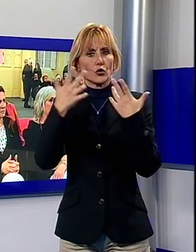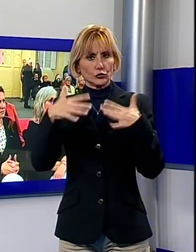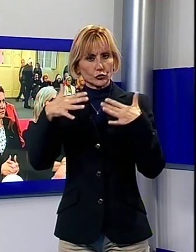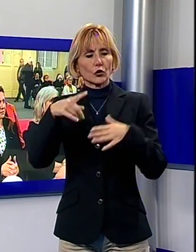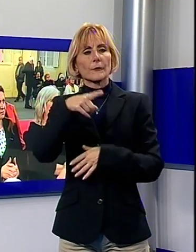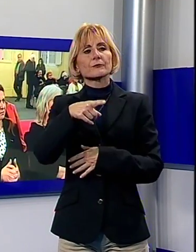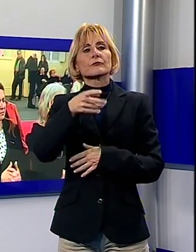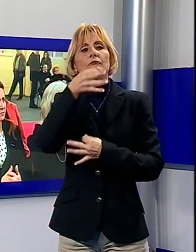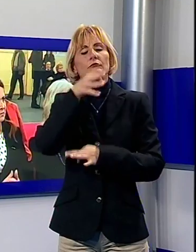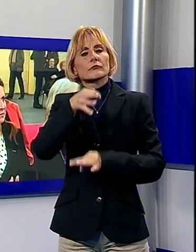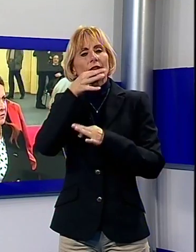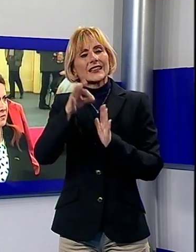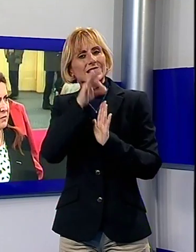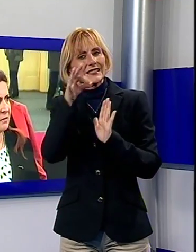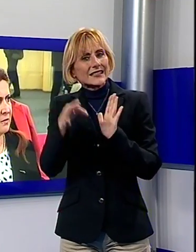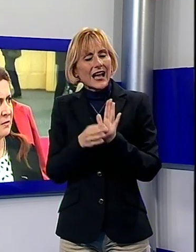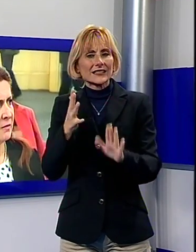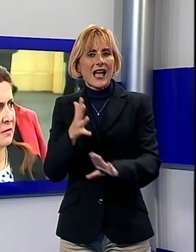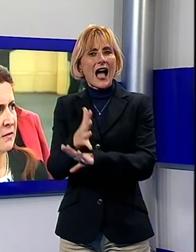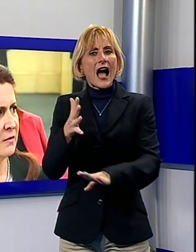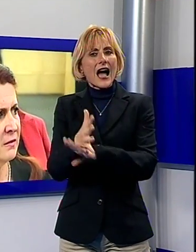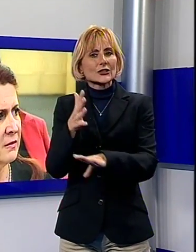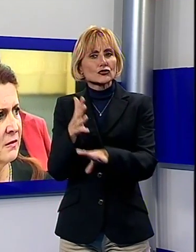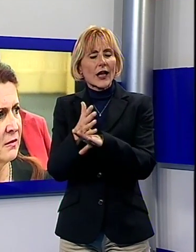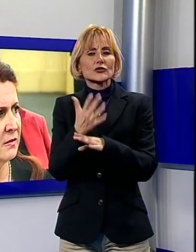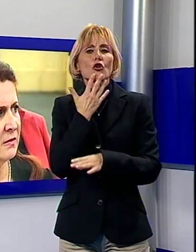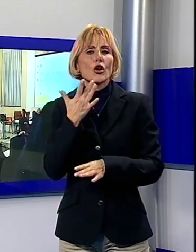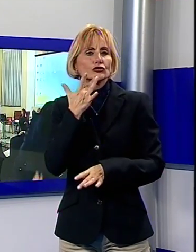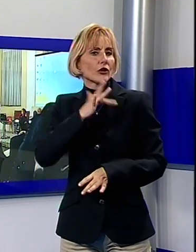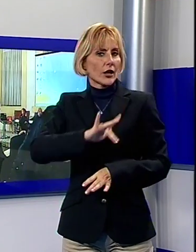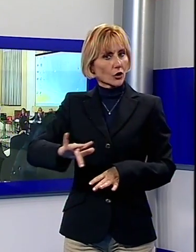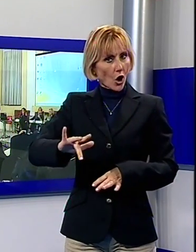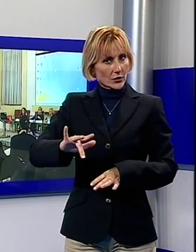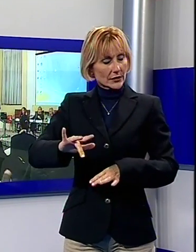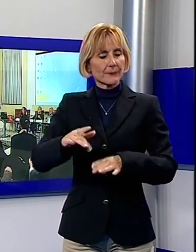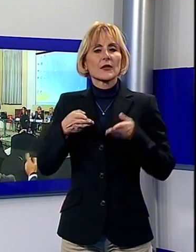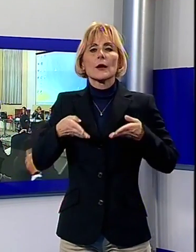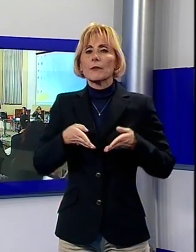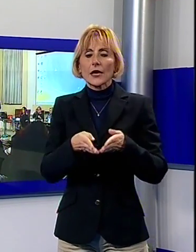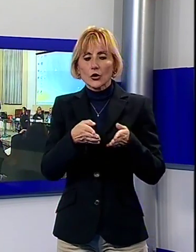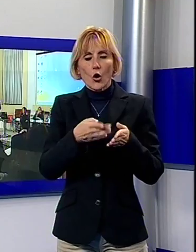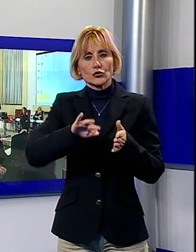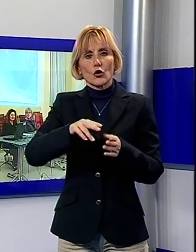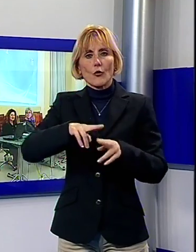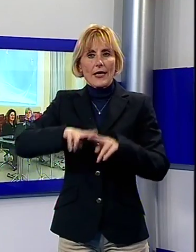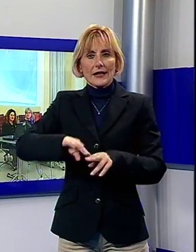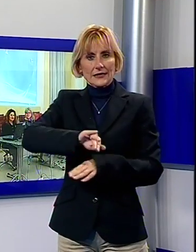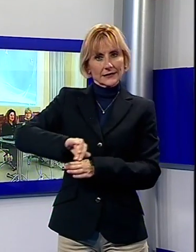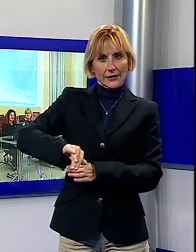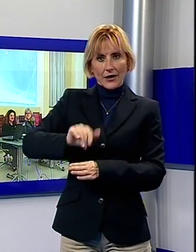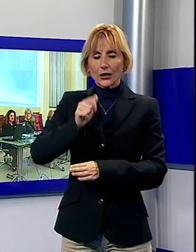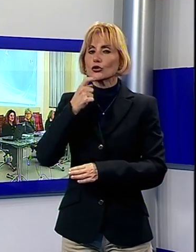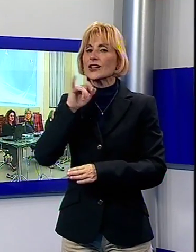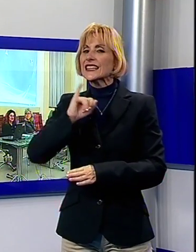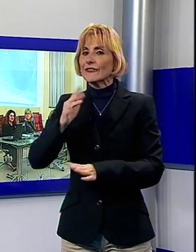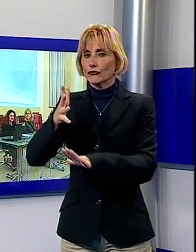noti i dati relativi a quest'anno sull'accesso al codice rosa dell'ospedale di Lucca, il percorso riservato a tutte le vittime di violenza,